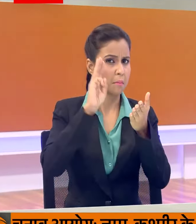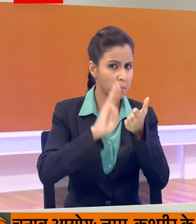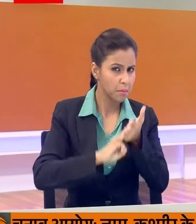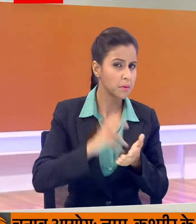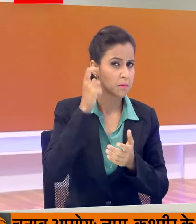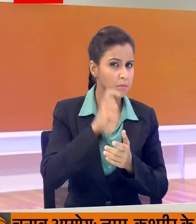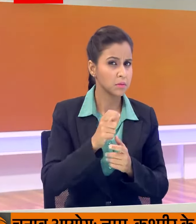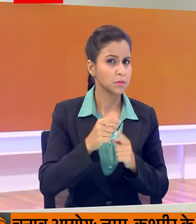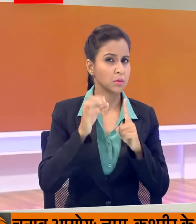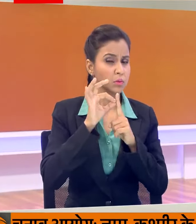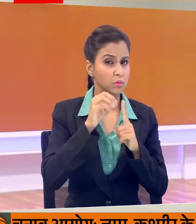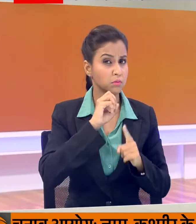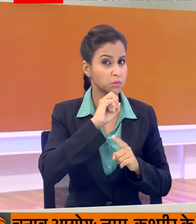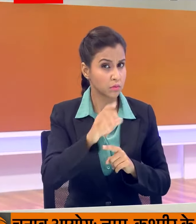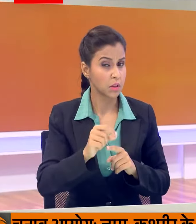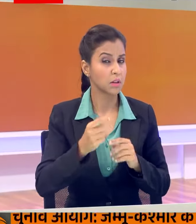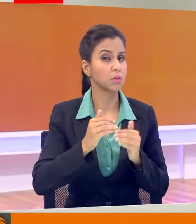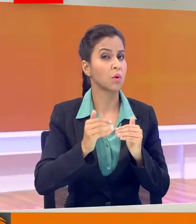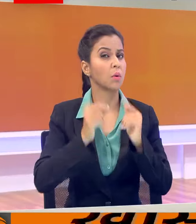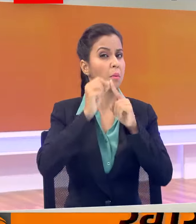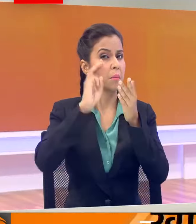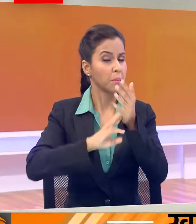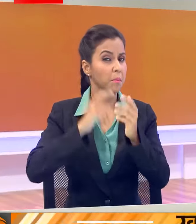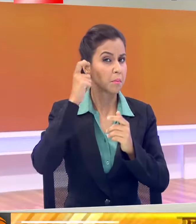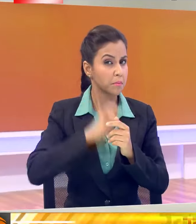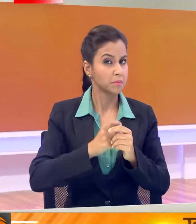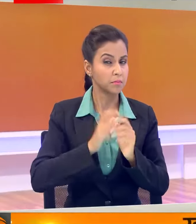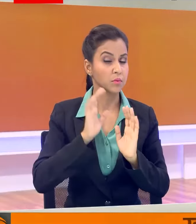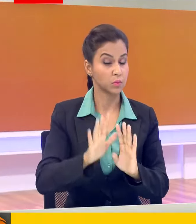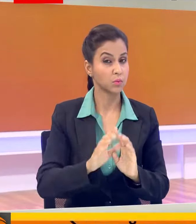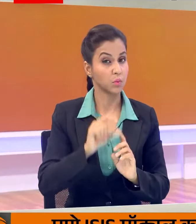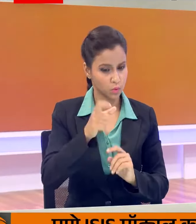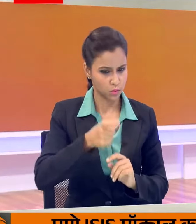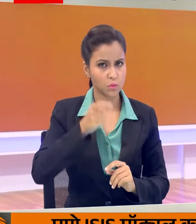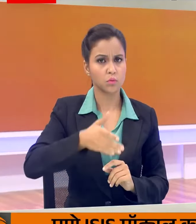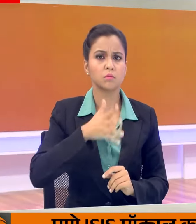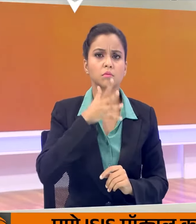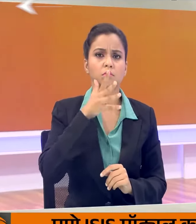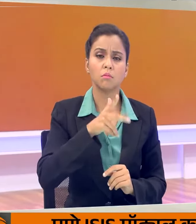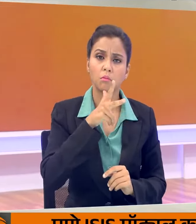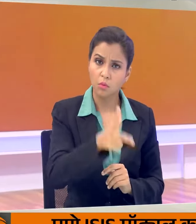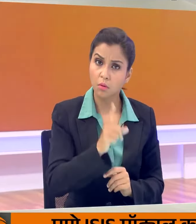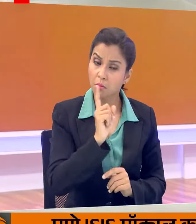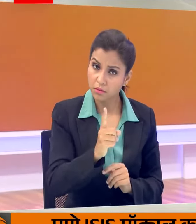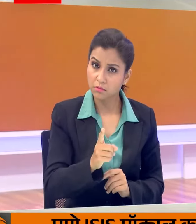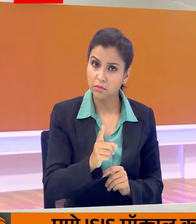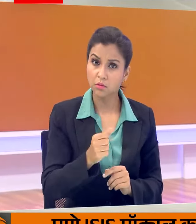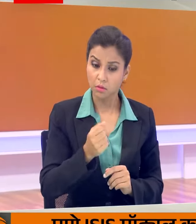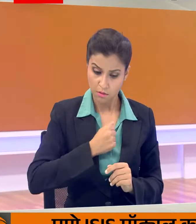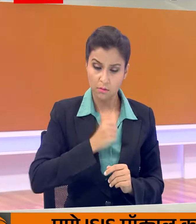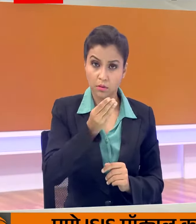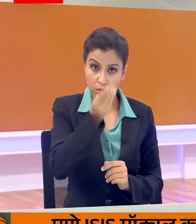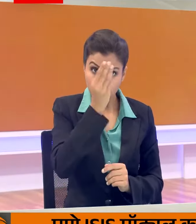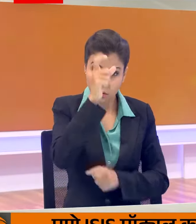जो इंटरिम गवर्मेंट के परधानमंत्री हैं उनको बधाई भी दी लेकिन ये भी कहा कि हमारे जो वहां पर हिंदू